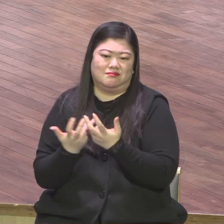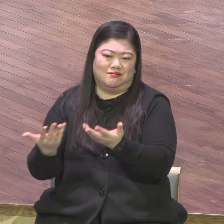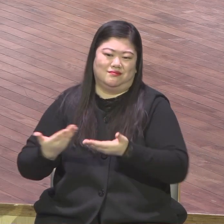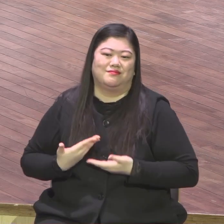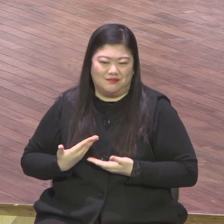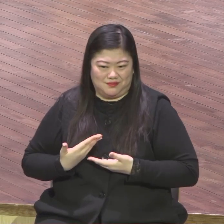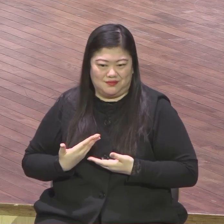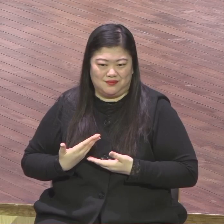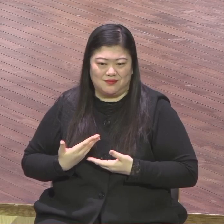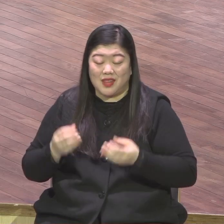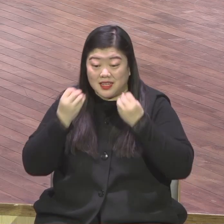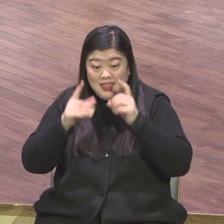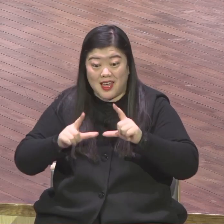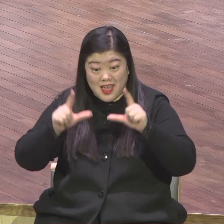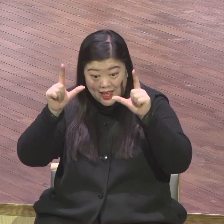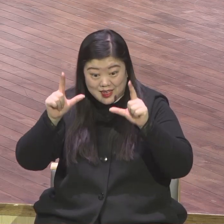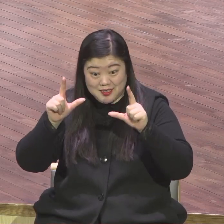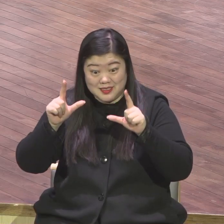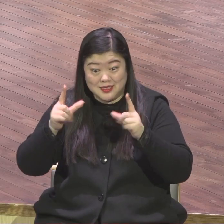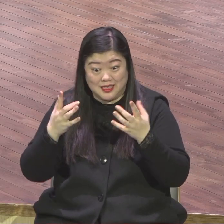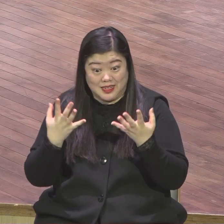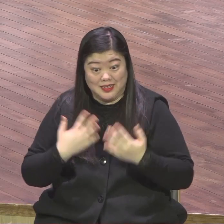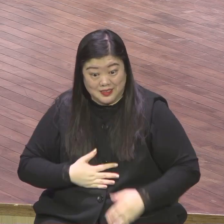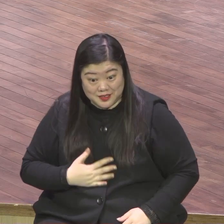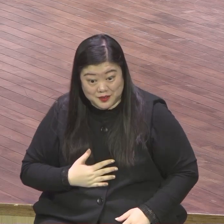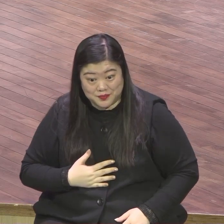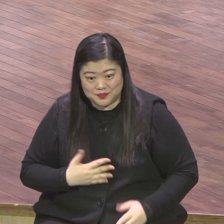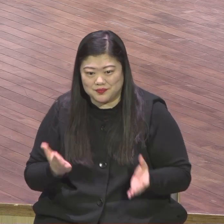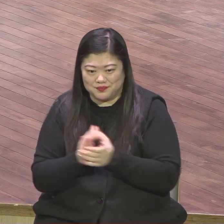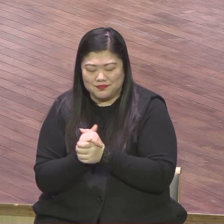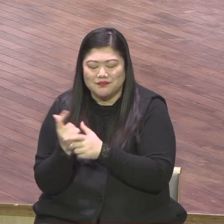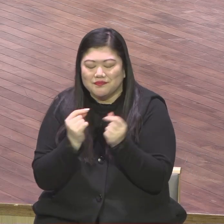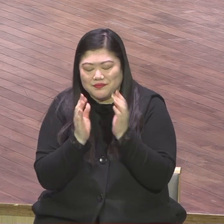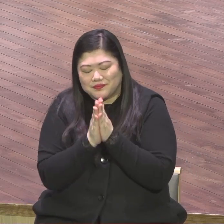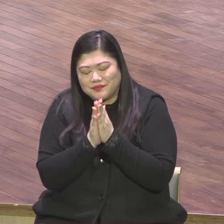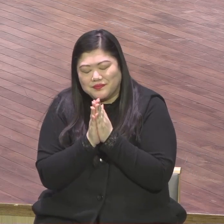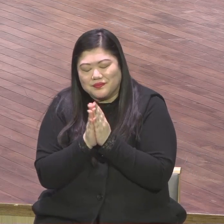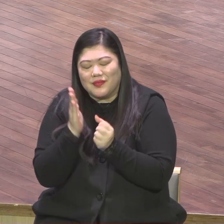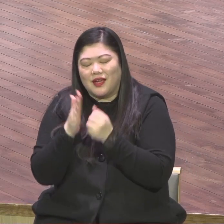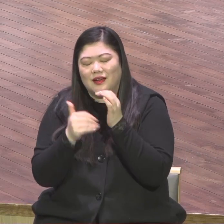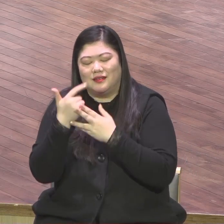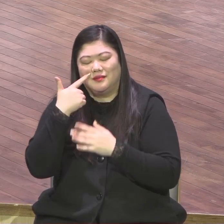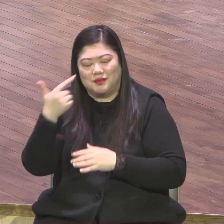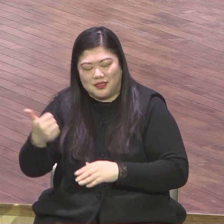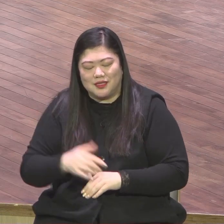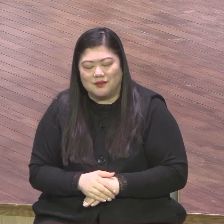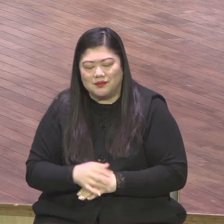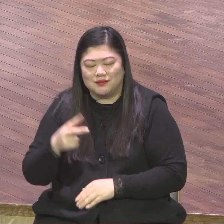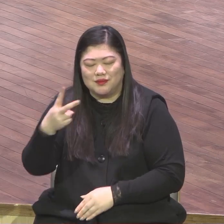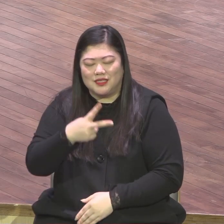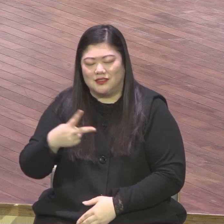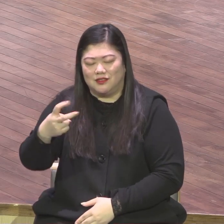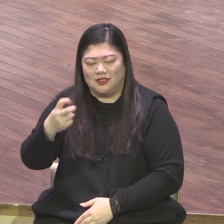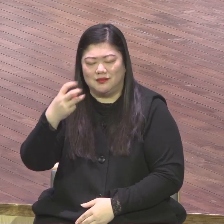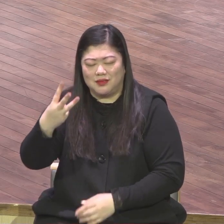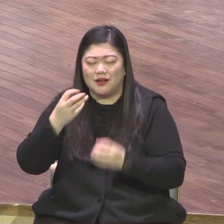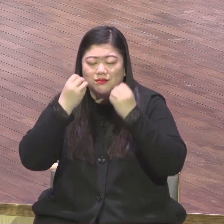시작하시길 바랍니다 기도합시다 아버지 하나님 2023년 새해에는 망국을